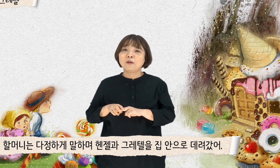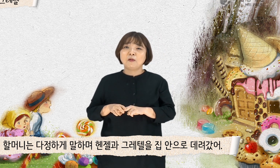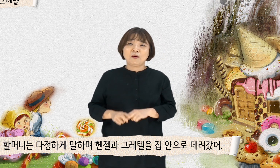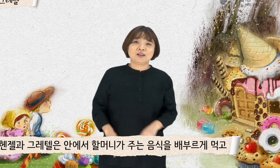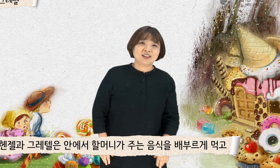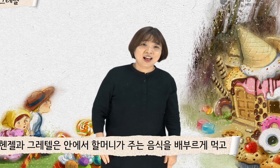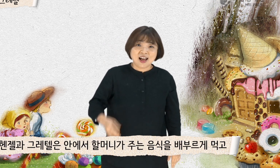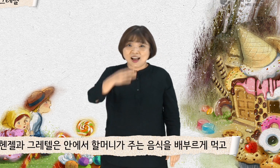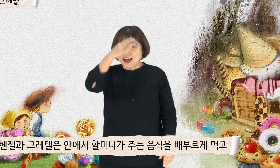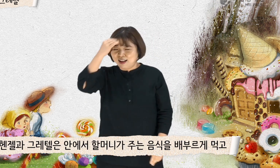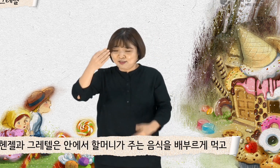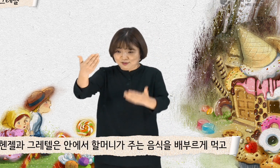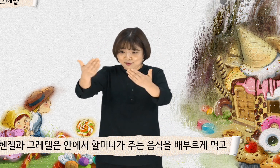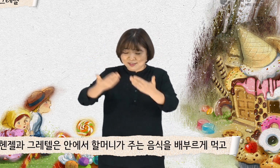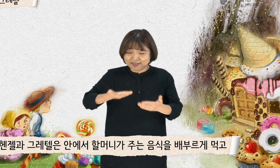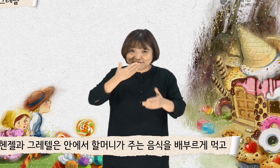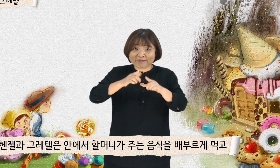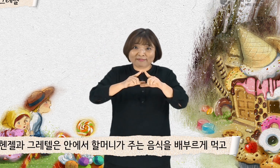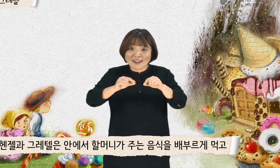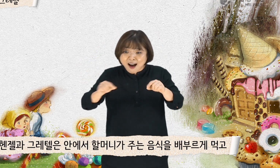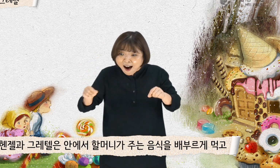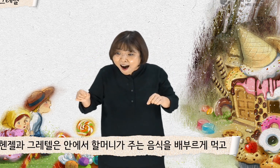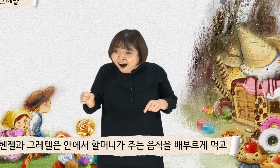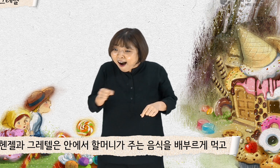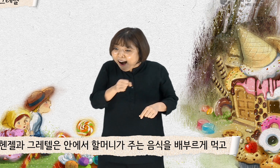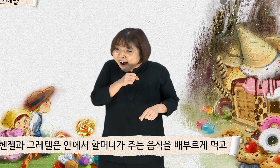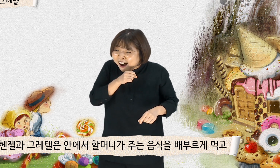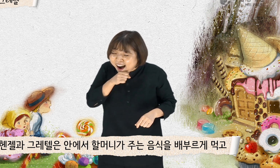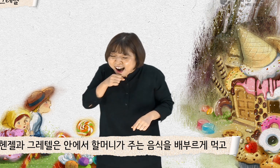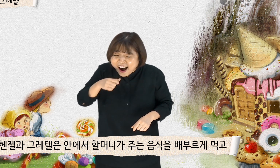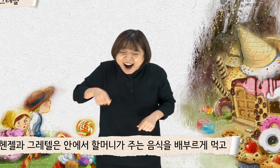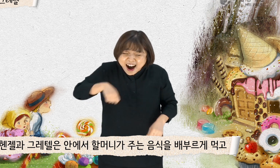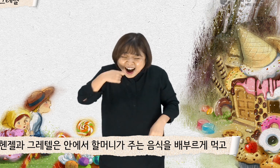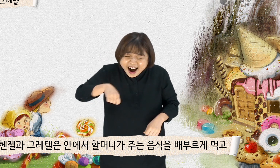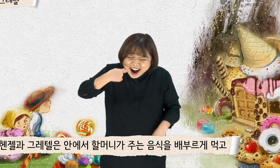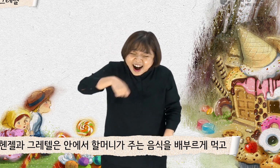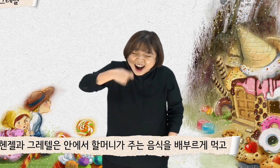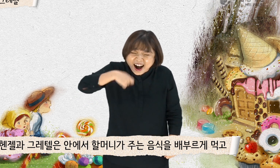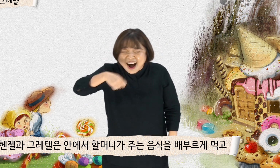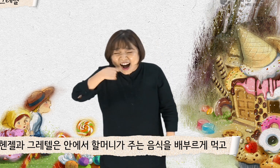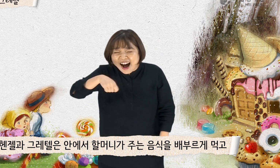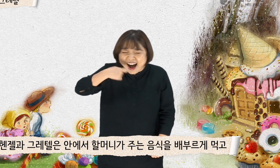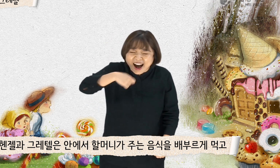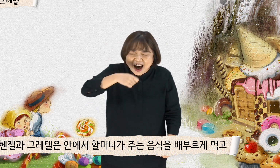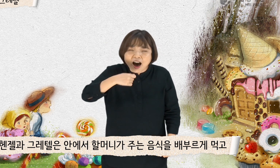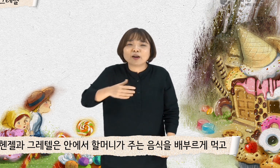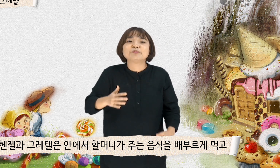핸젤과 그레텔은 안에서 할머니가 주는 음식을 배부르게 먹고